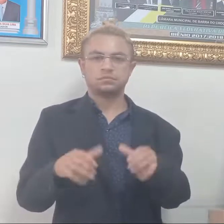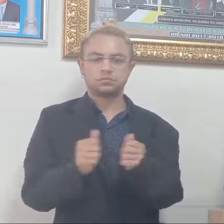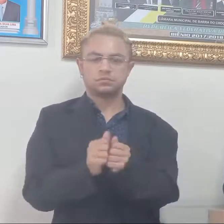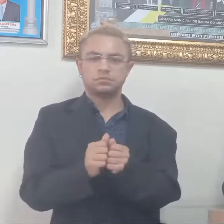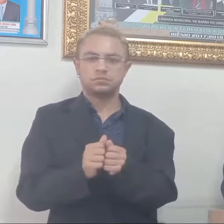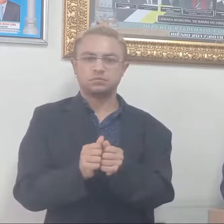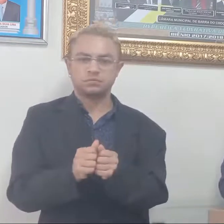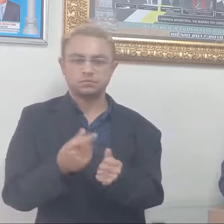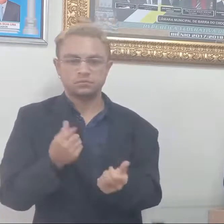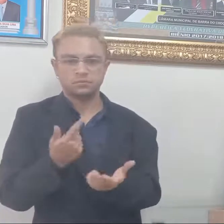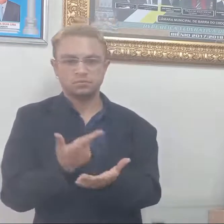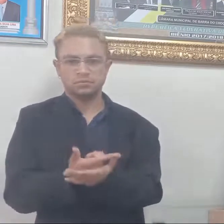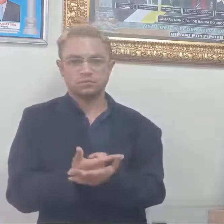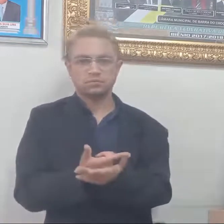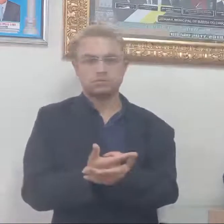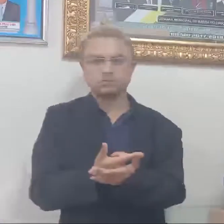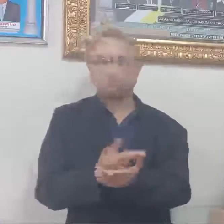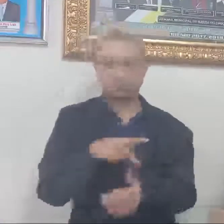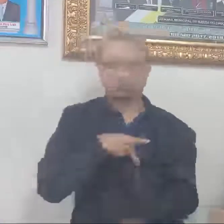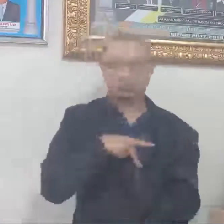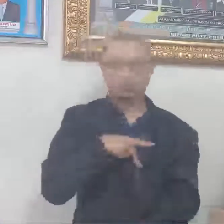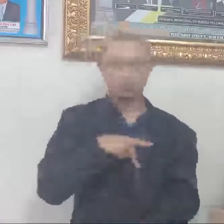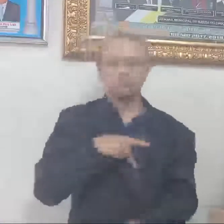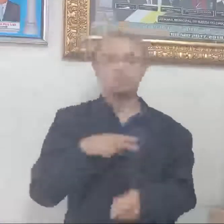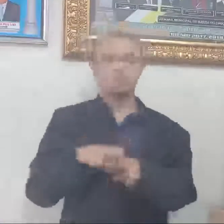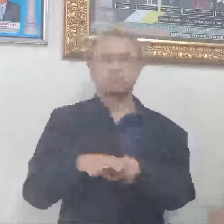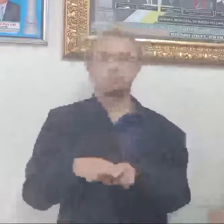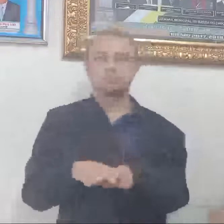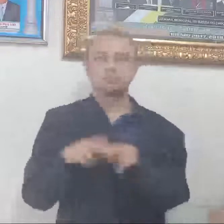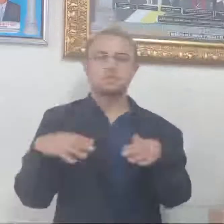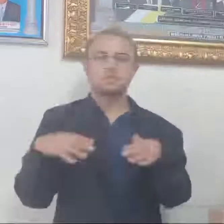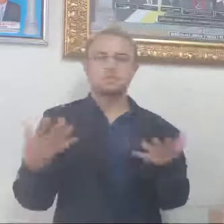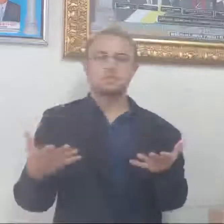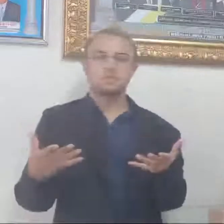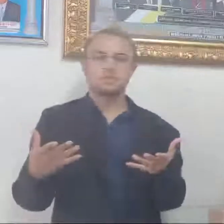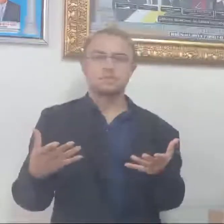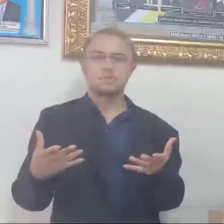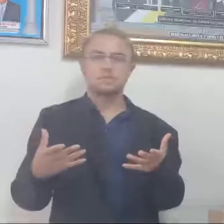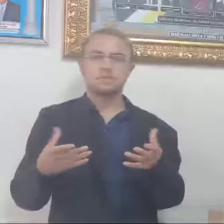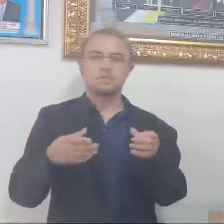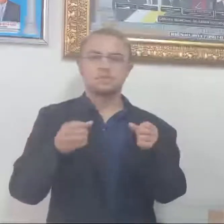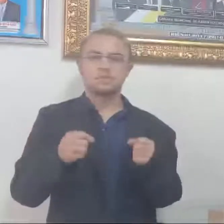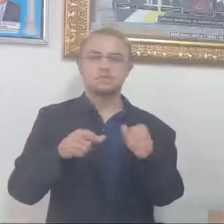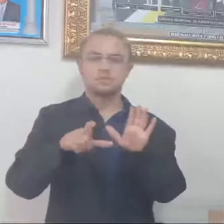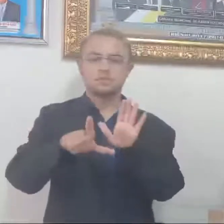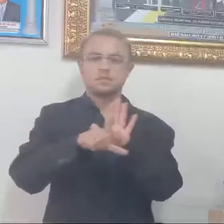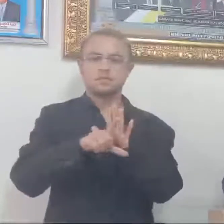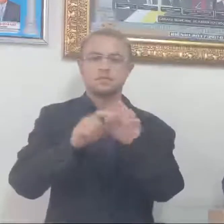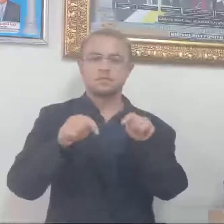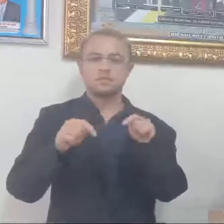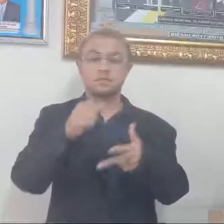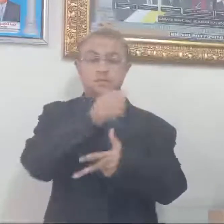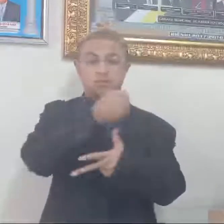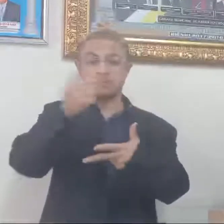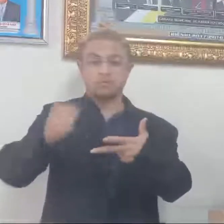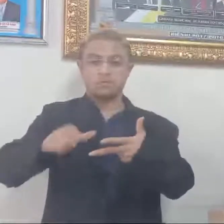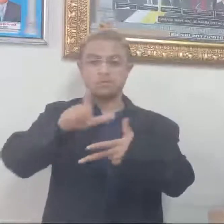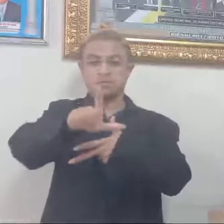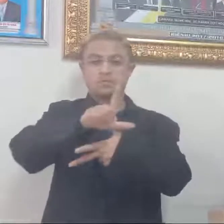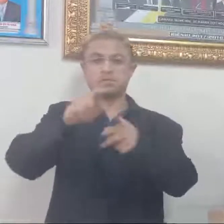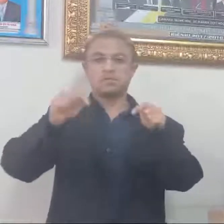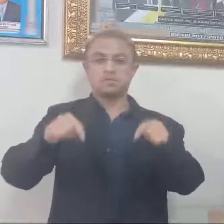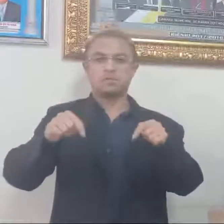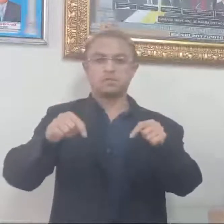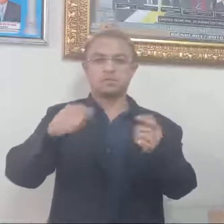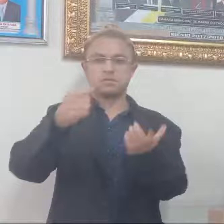pessoal. Então, para isso, que o poder relativo está hoje, para fazer-se cumprir a